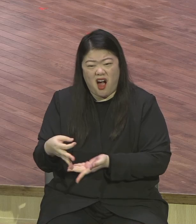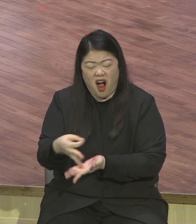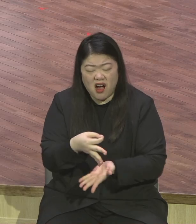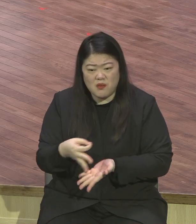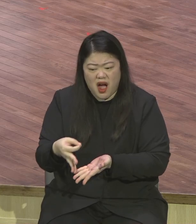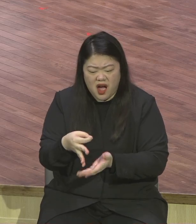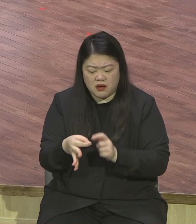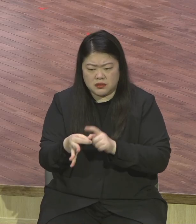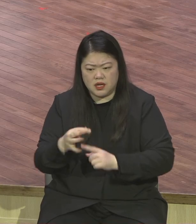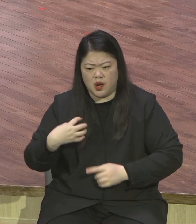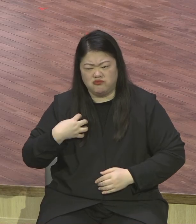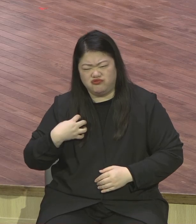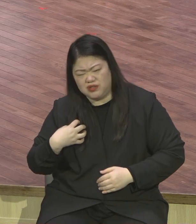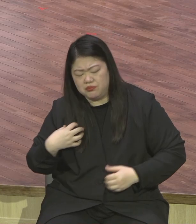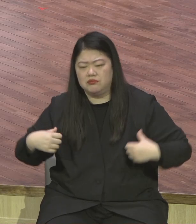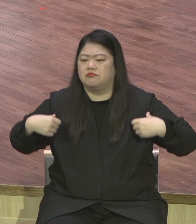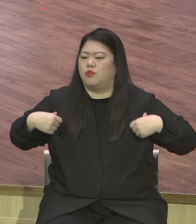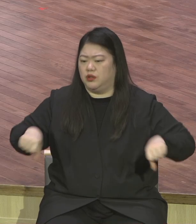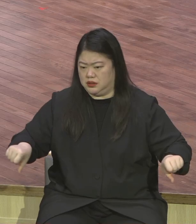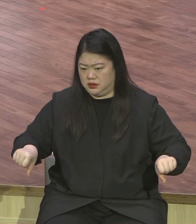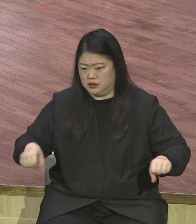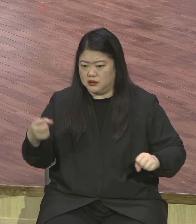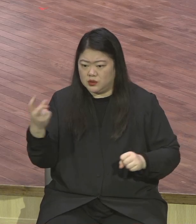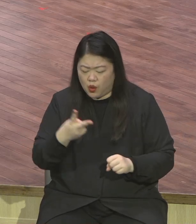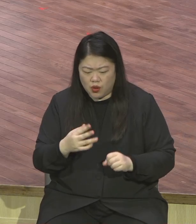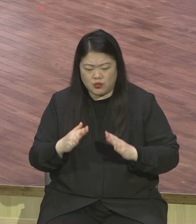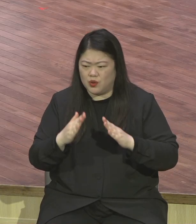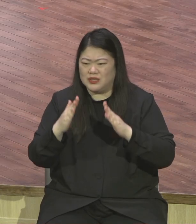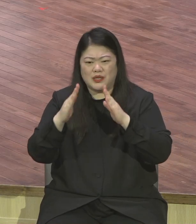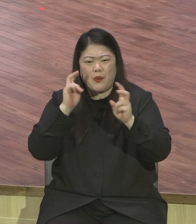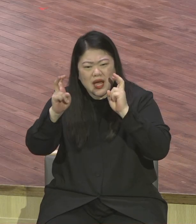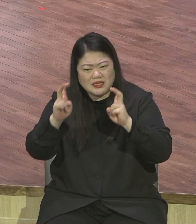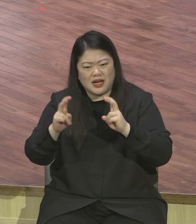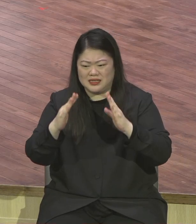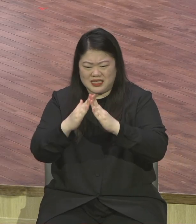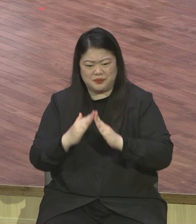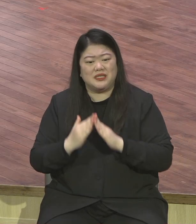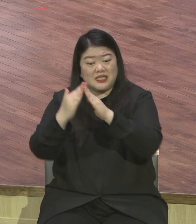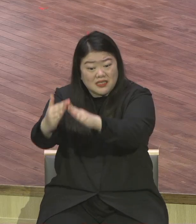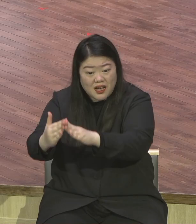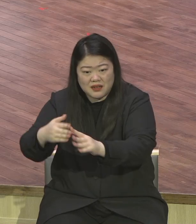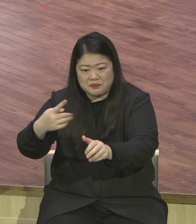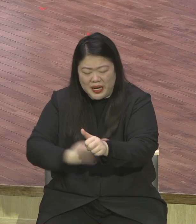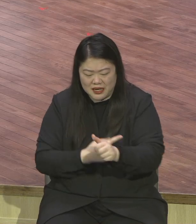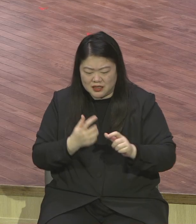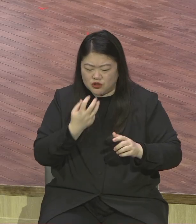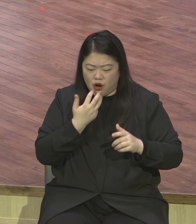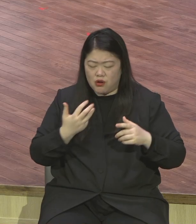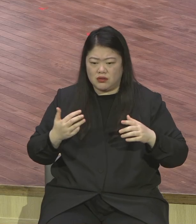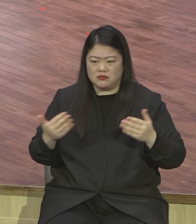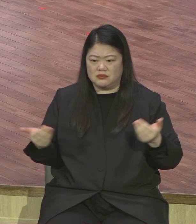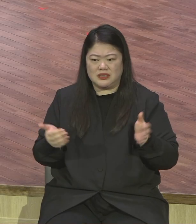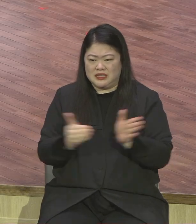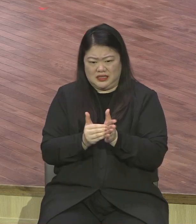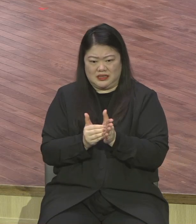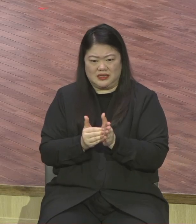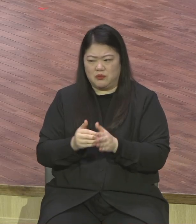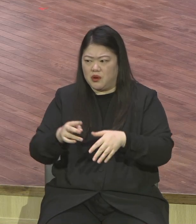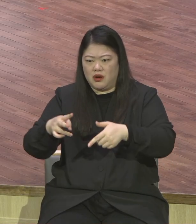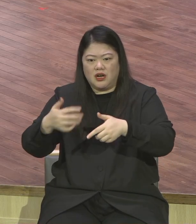이사하면서도 직장 따라 가는 사람 다양한 상처받고 많은 사람 많이 있겠지요 여러가지